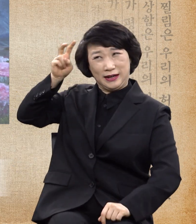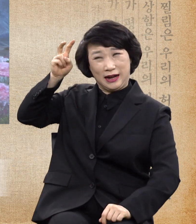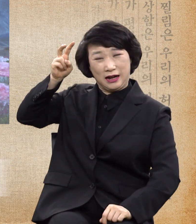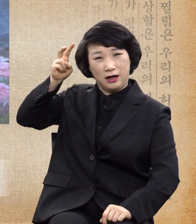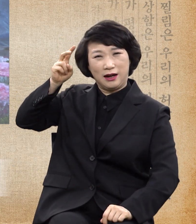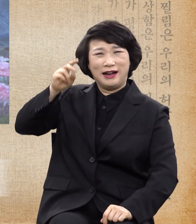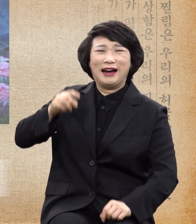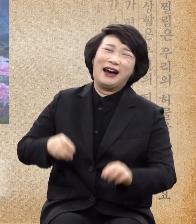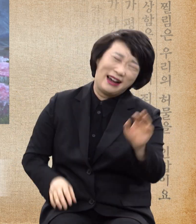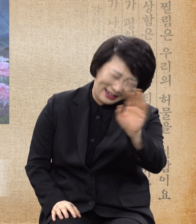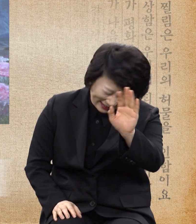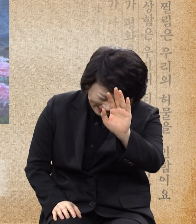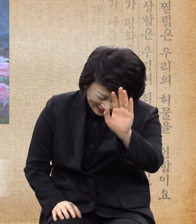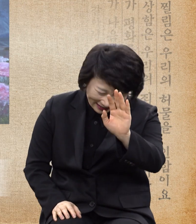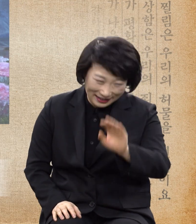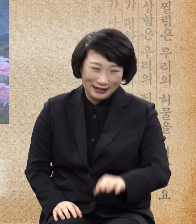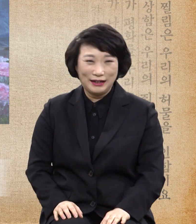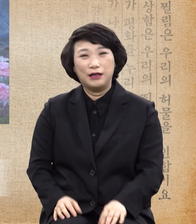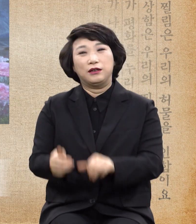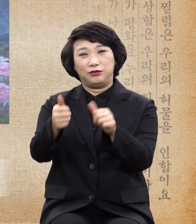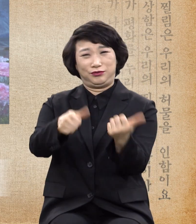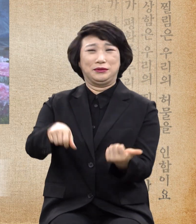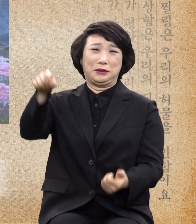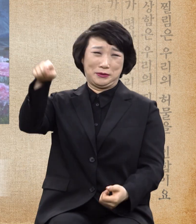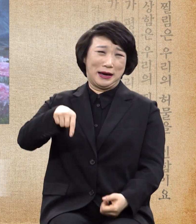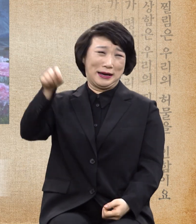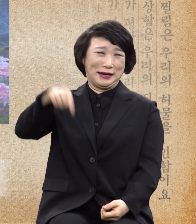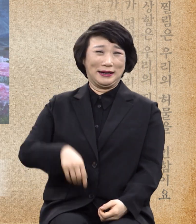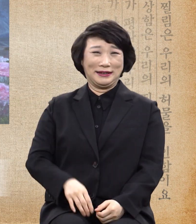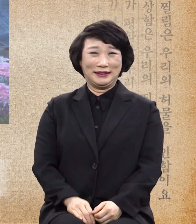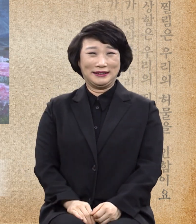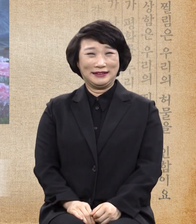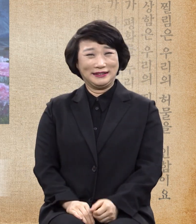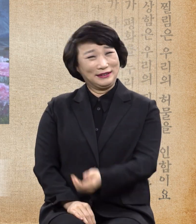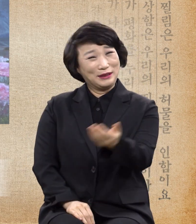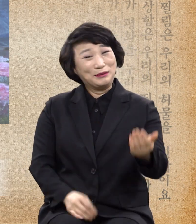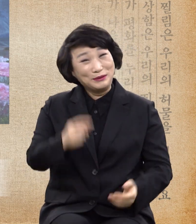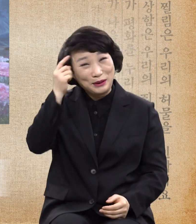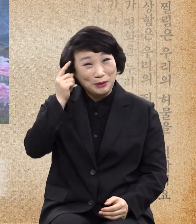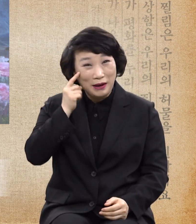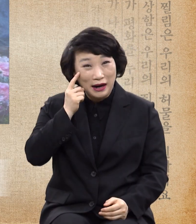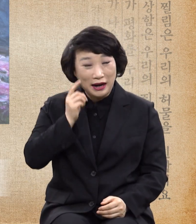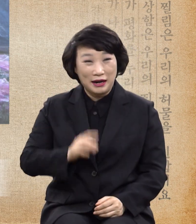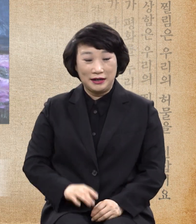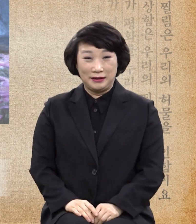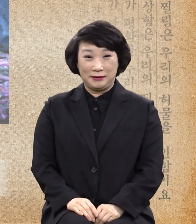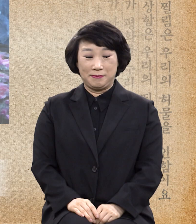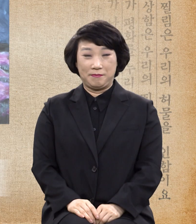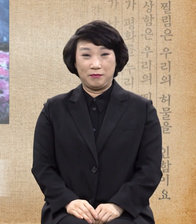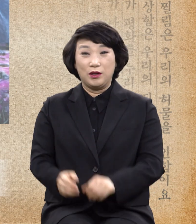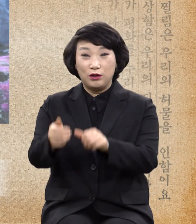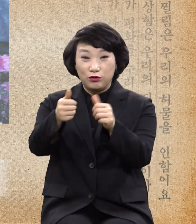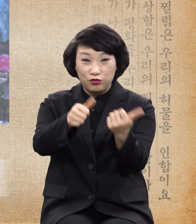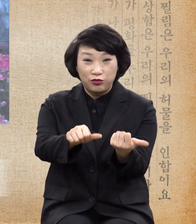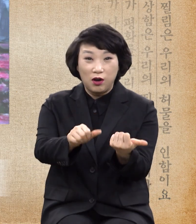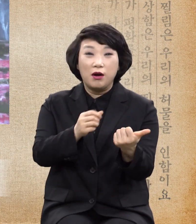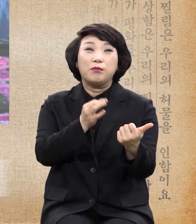않겠어? 아니요. 죽음이 와. 우리 잘 들여야 돼요. 죽어서 지옥